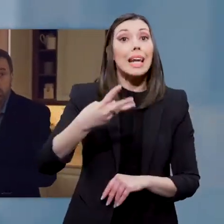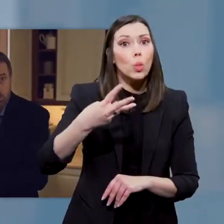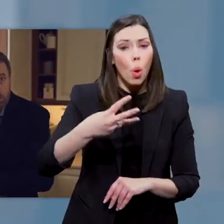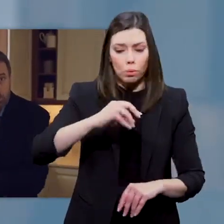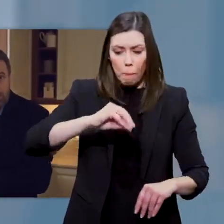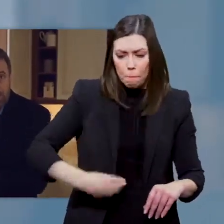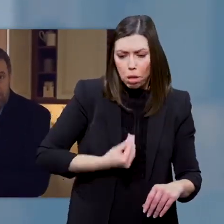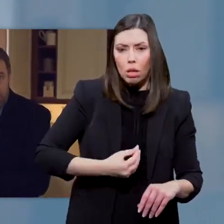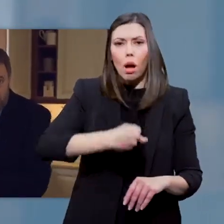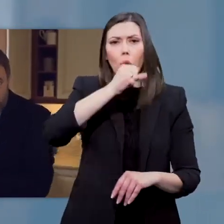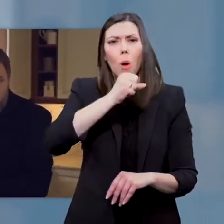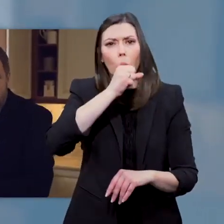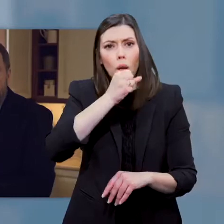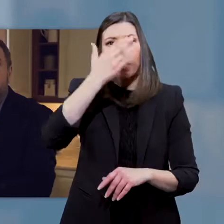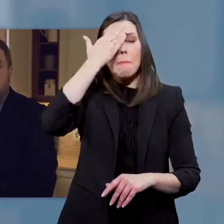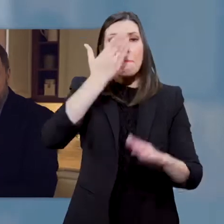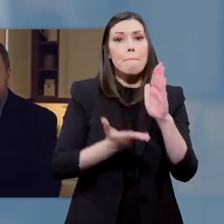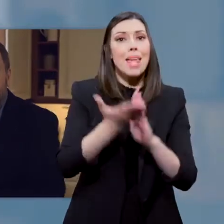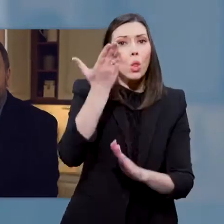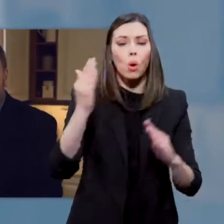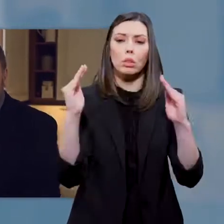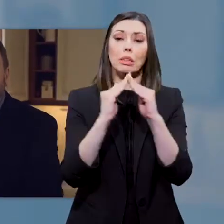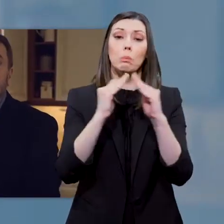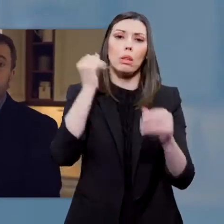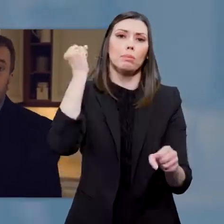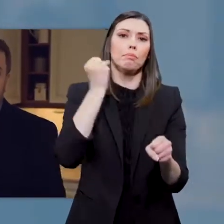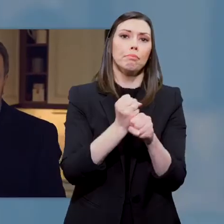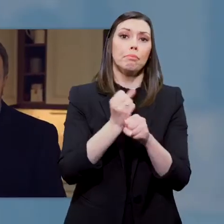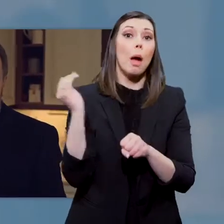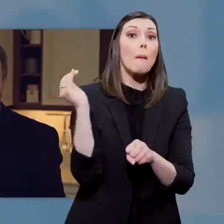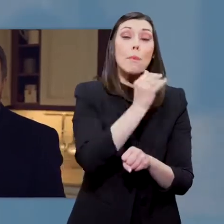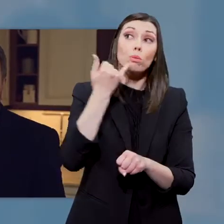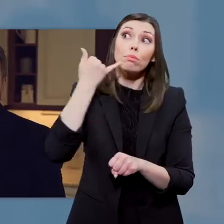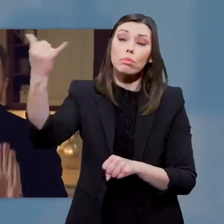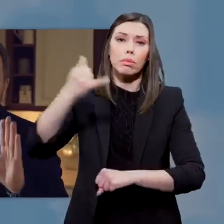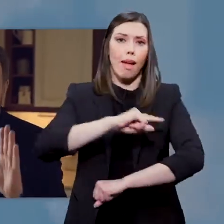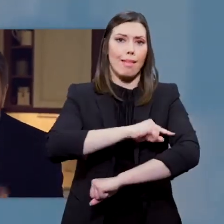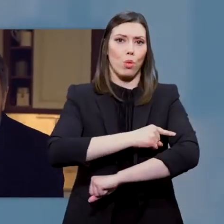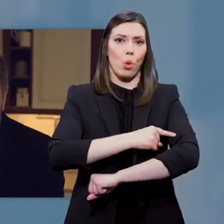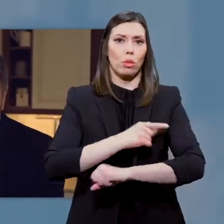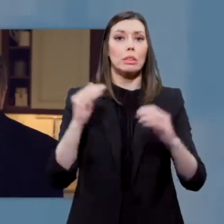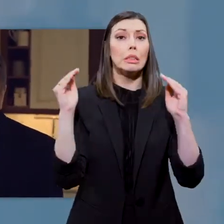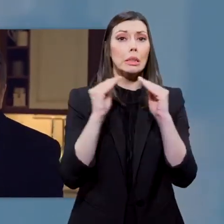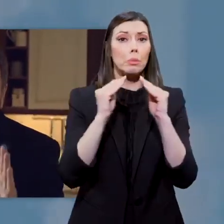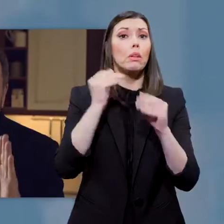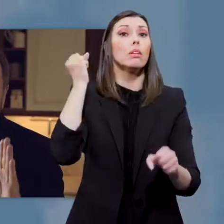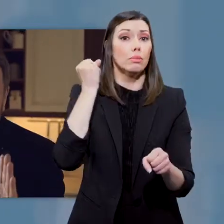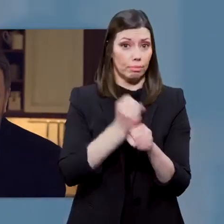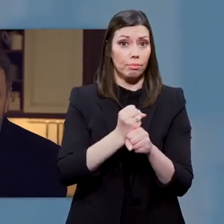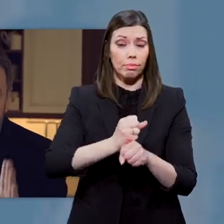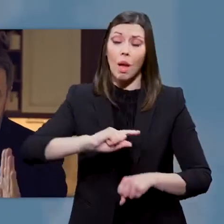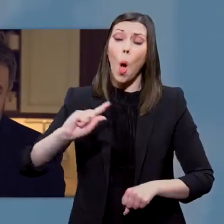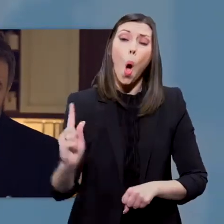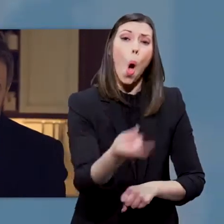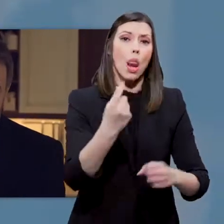στο πρώτο σύμπτωμα, βήχα ή πηρετό, μένουμε σπίτι και παίρνουμε τηλέφωνο μέσα στον γιατρό μας. Μένουμε μέσα για να έχουμε